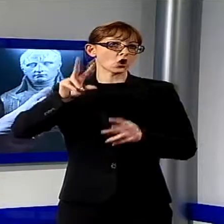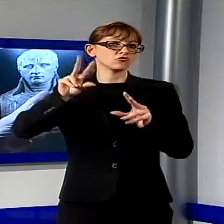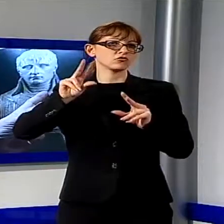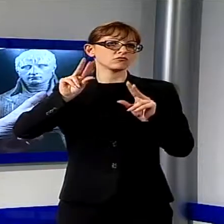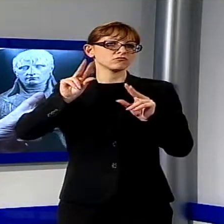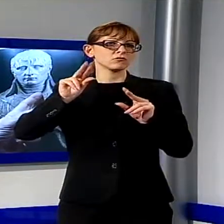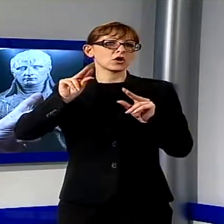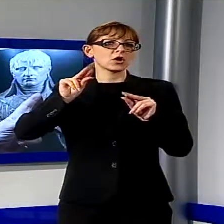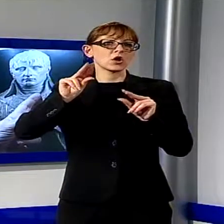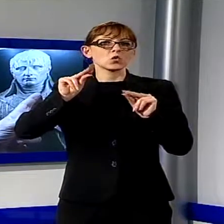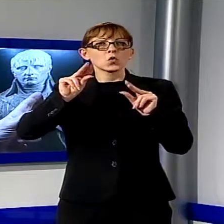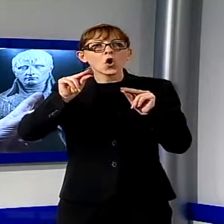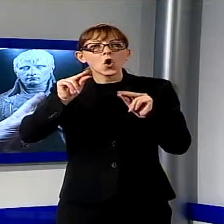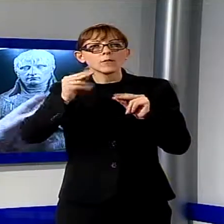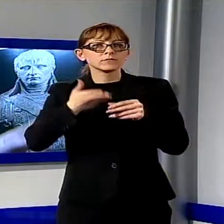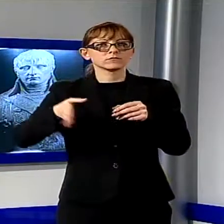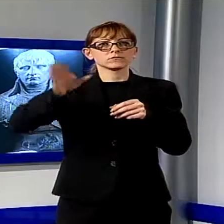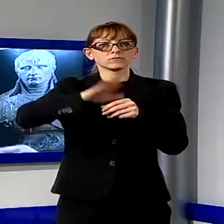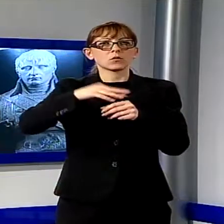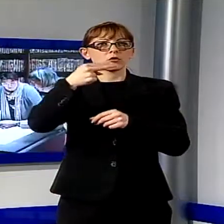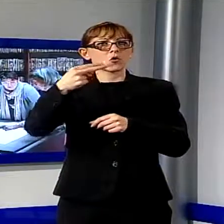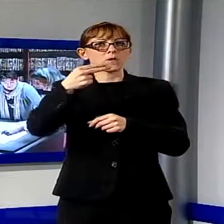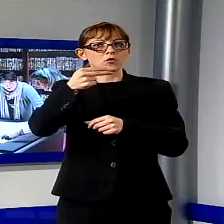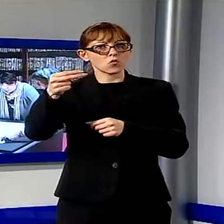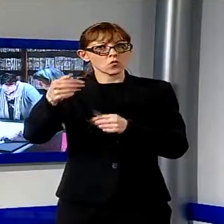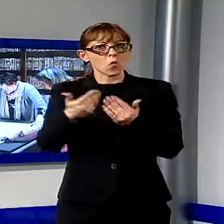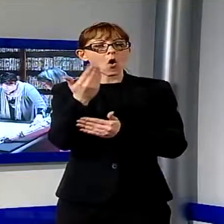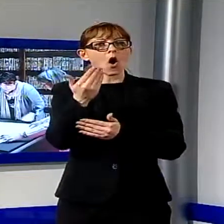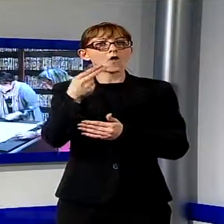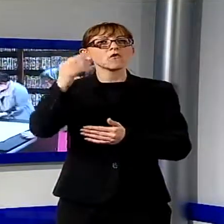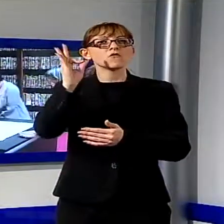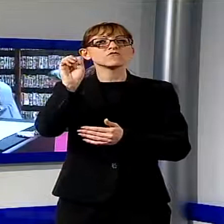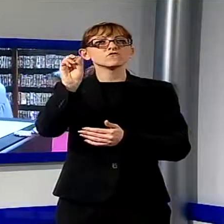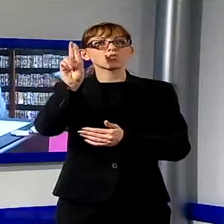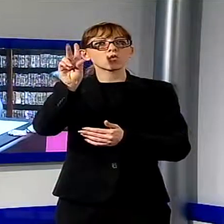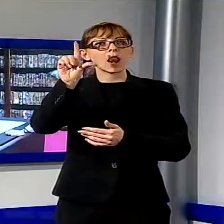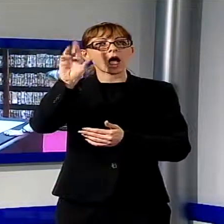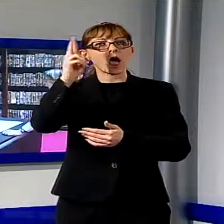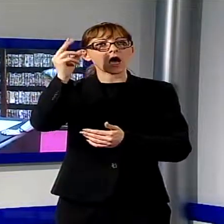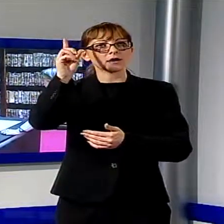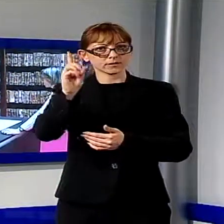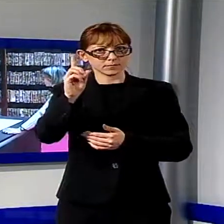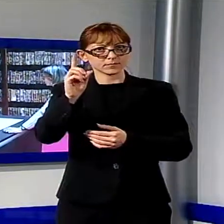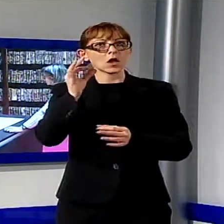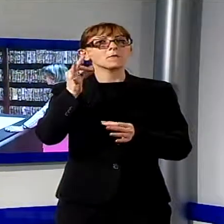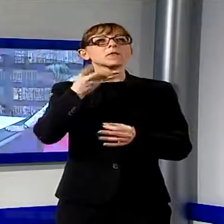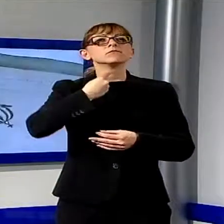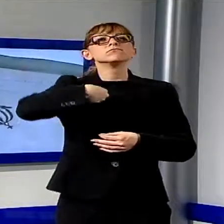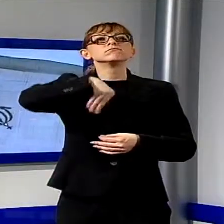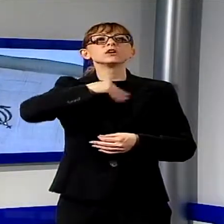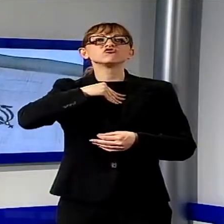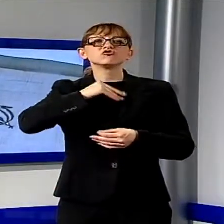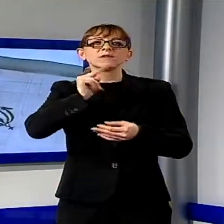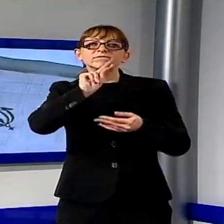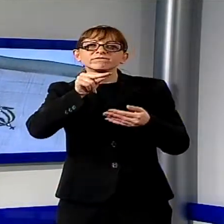È di pregiatissima fattura e reca agli angoli la N sormontata dalla corona imperiale e un decoro. Quando la